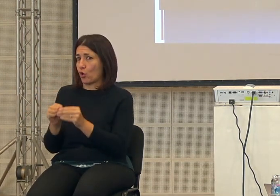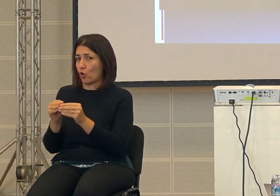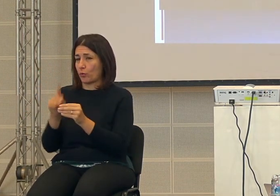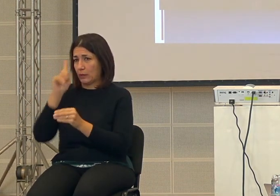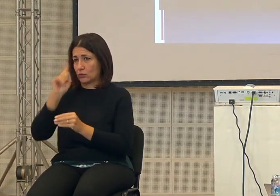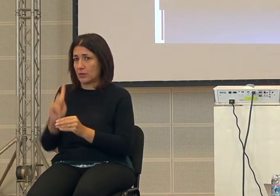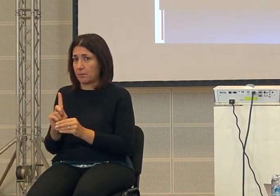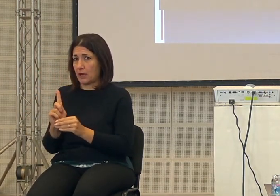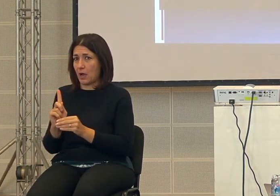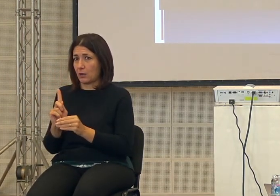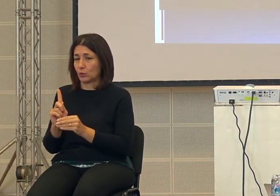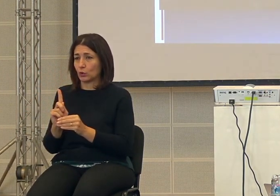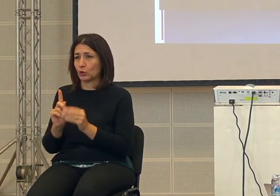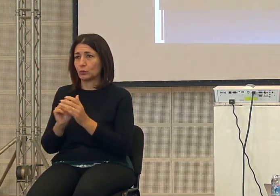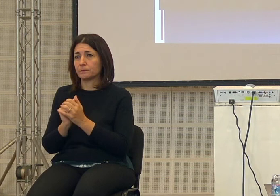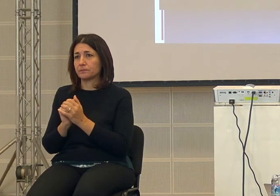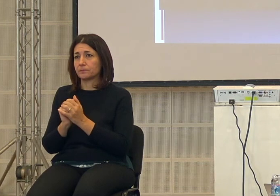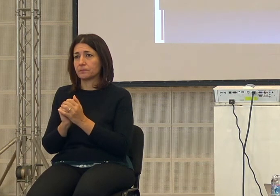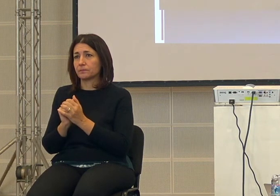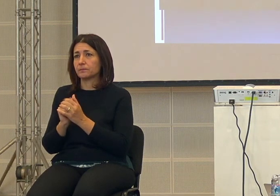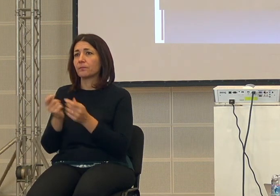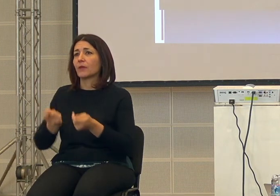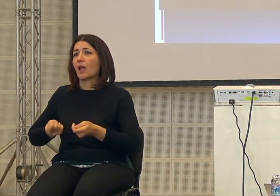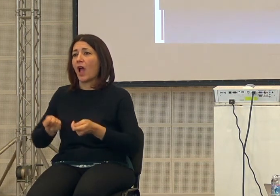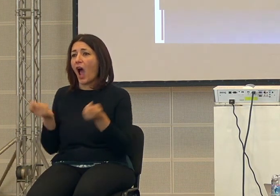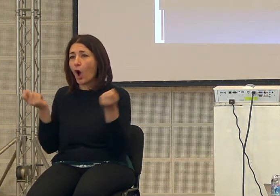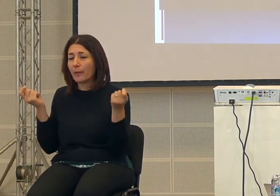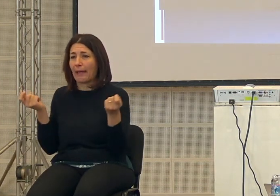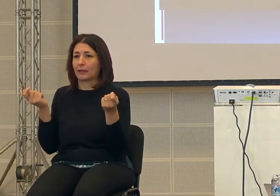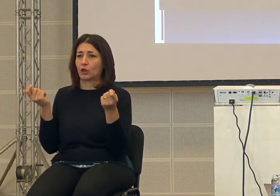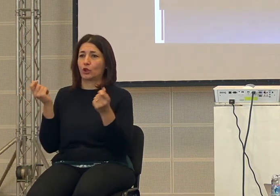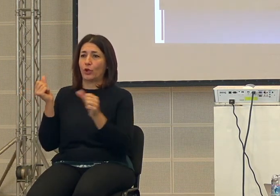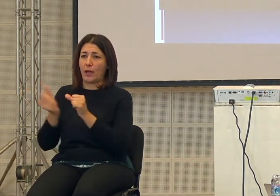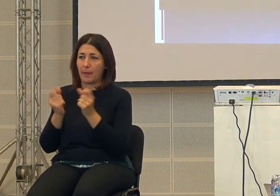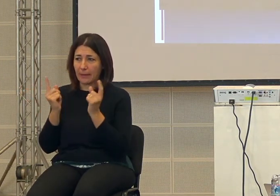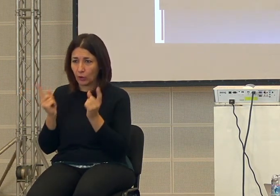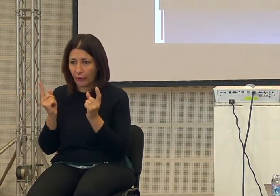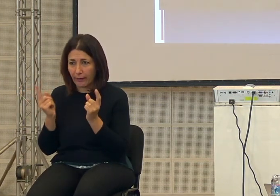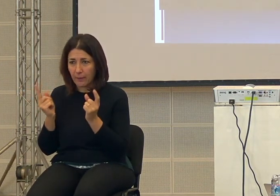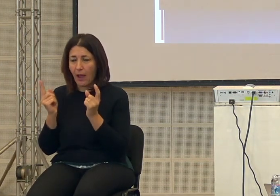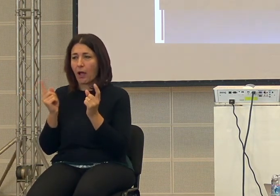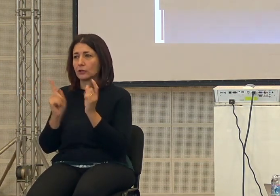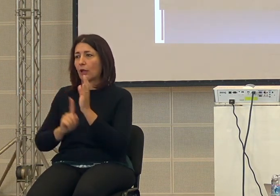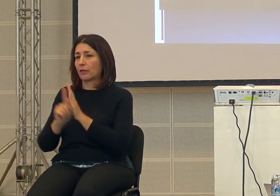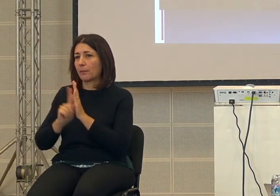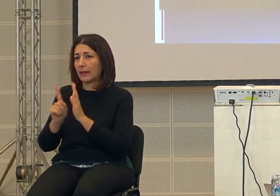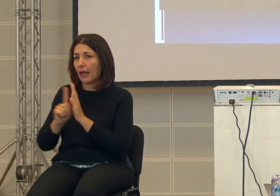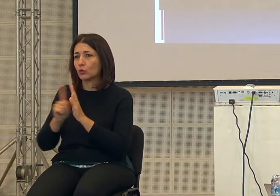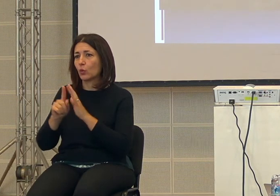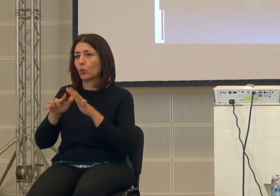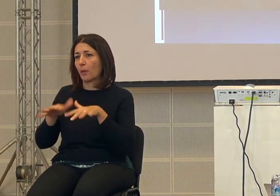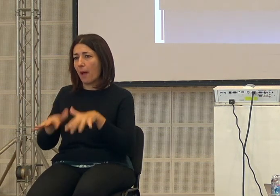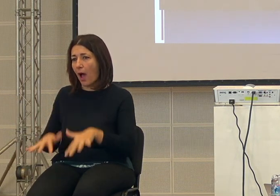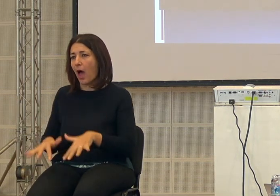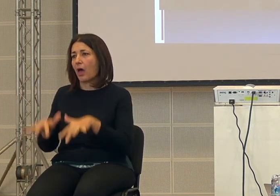'aumento cambiamento climatico l'aumento delle temperature del livello dei mari e di tutte queste